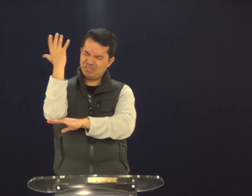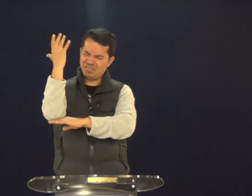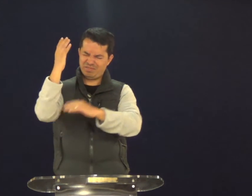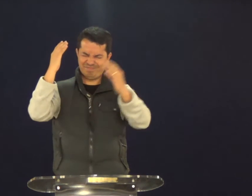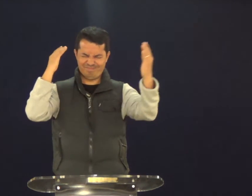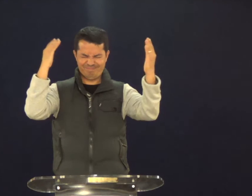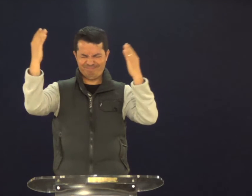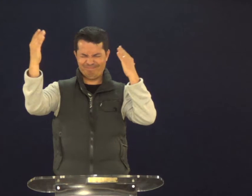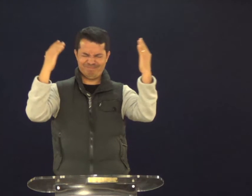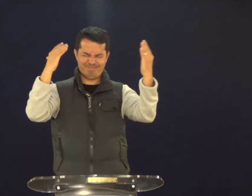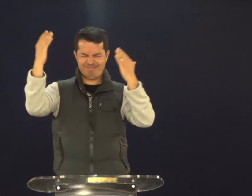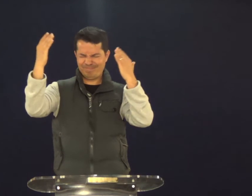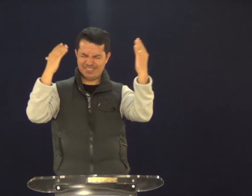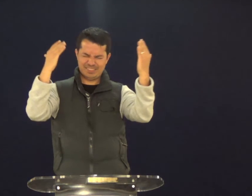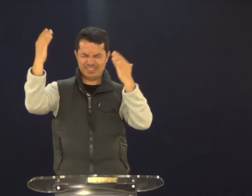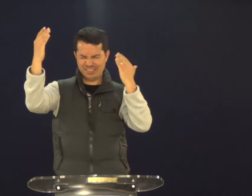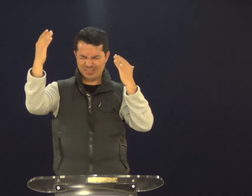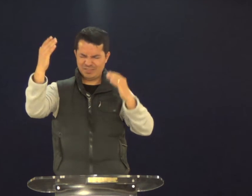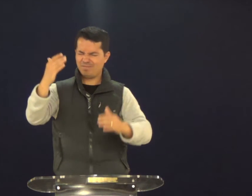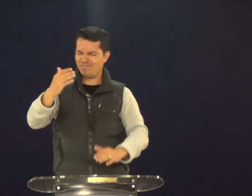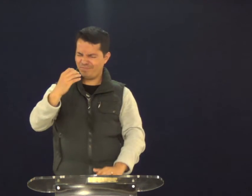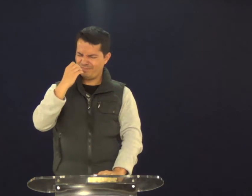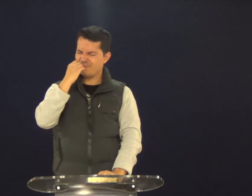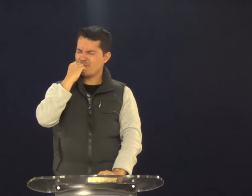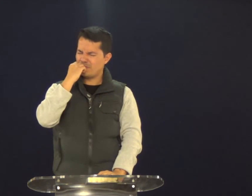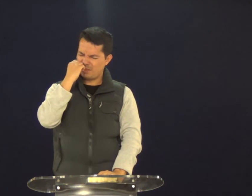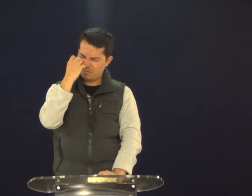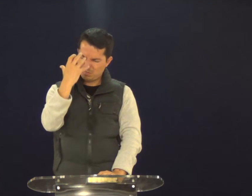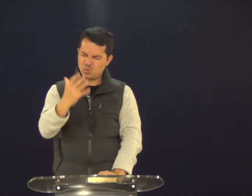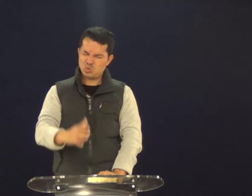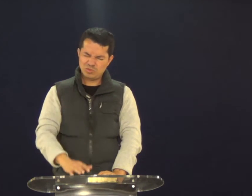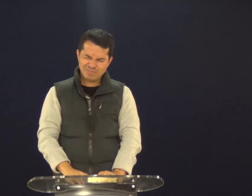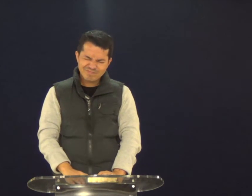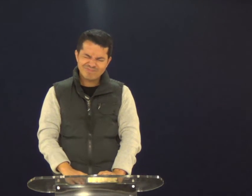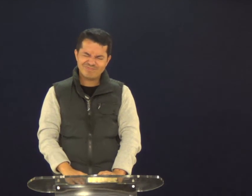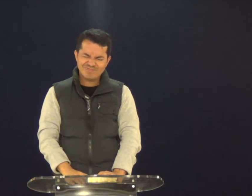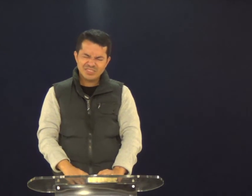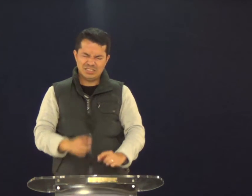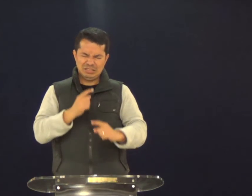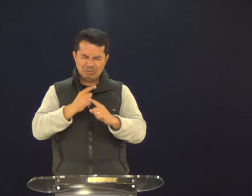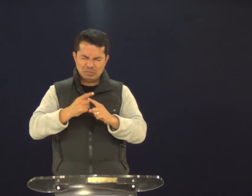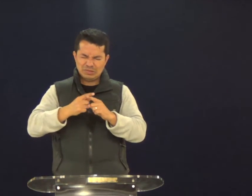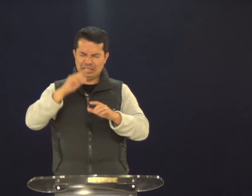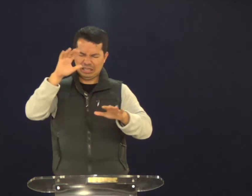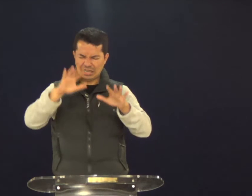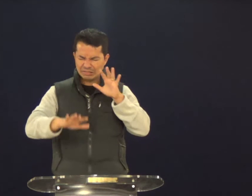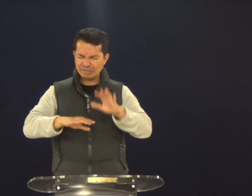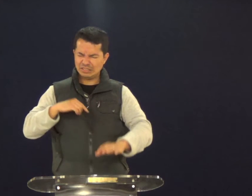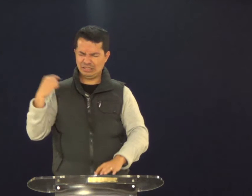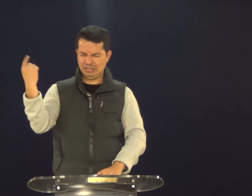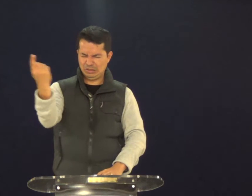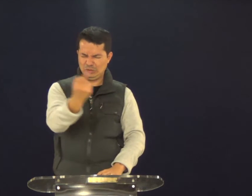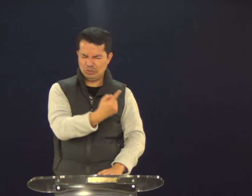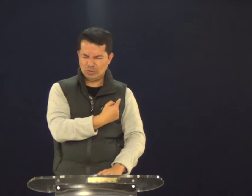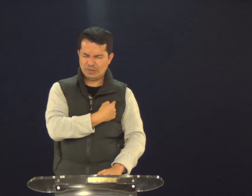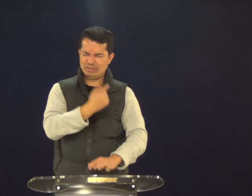realmente, essa comparação que fizemos, que o Senhor fez, é algo